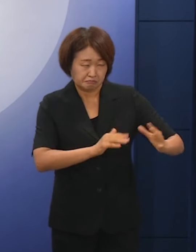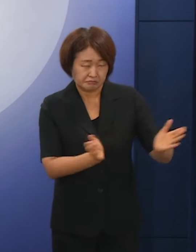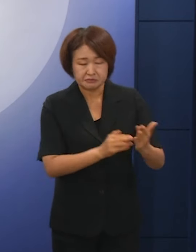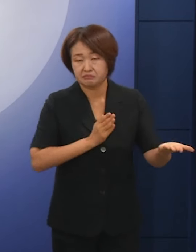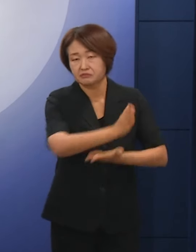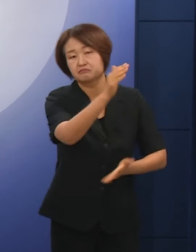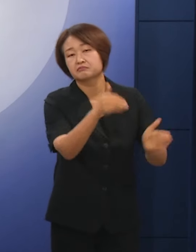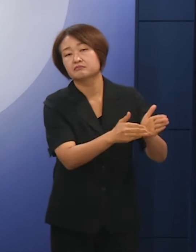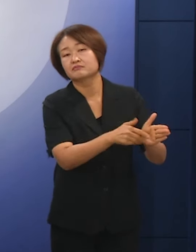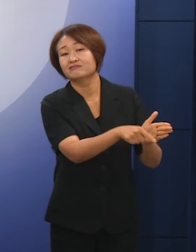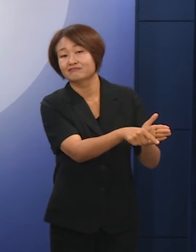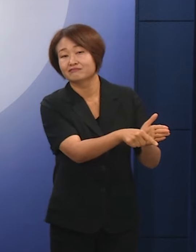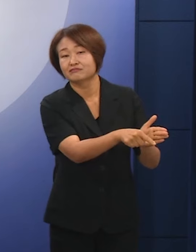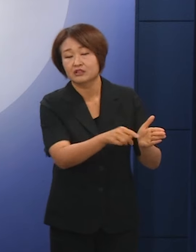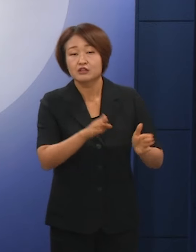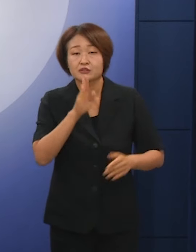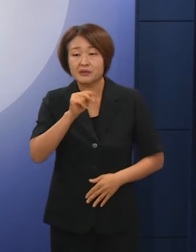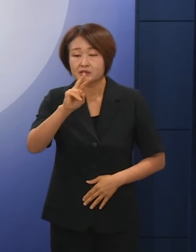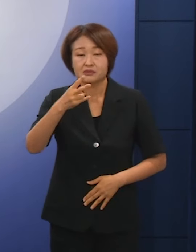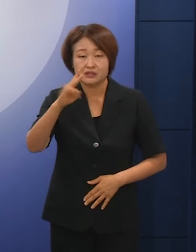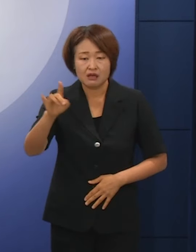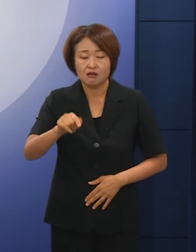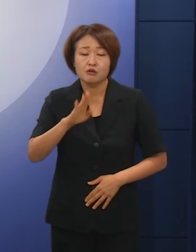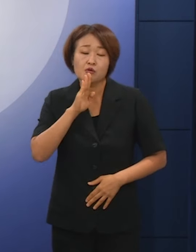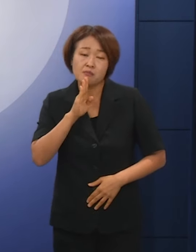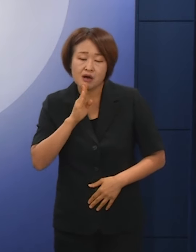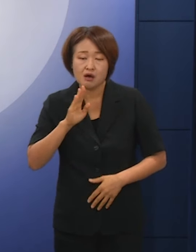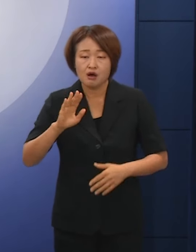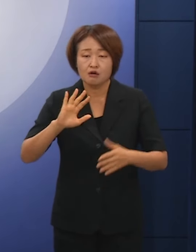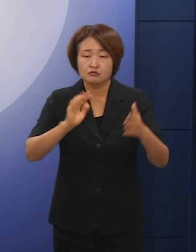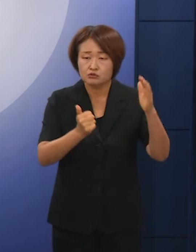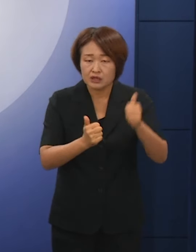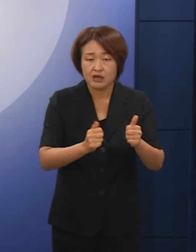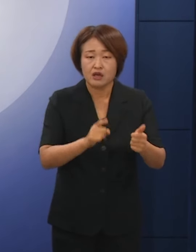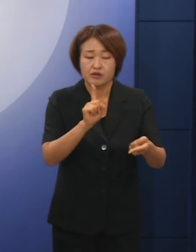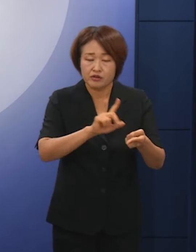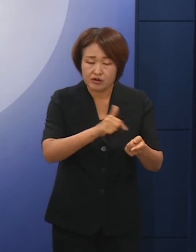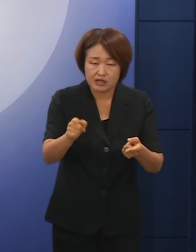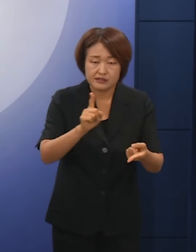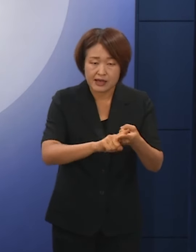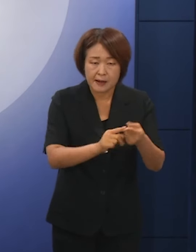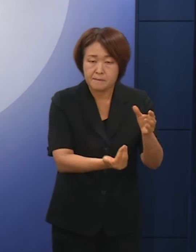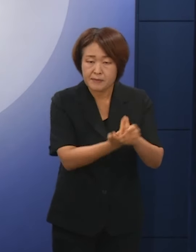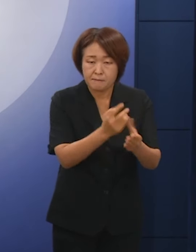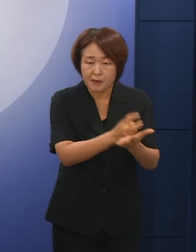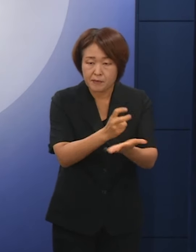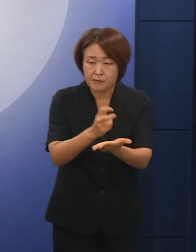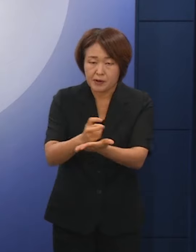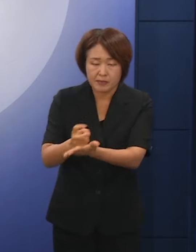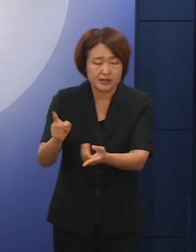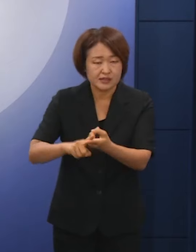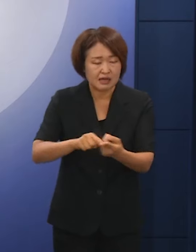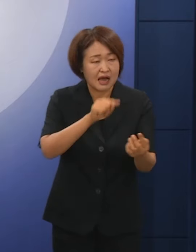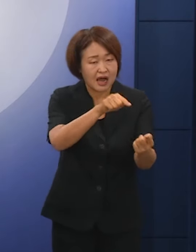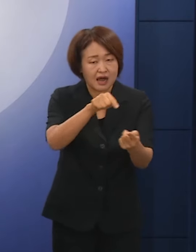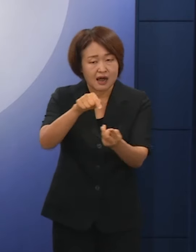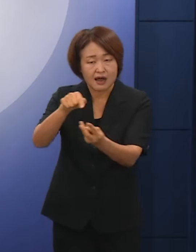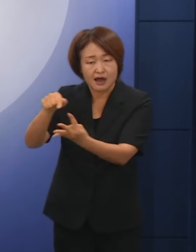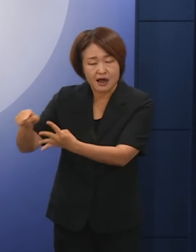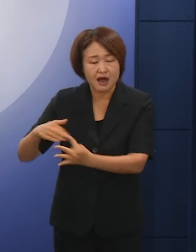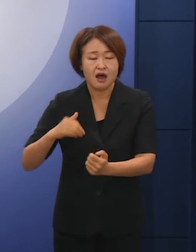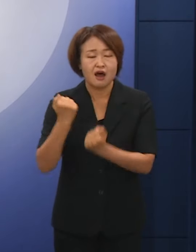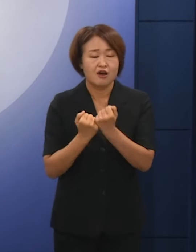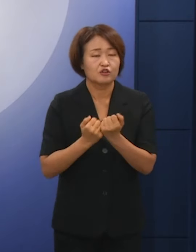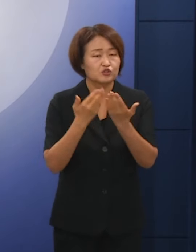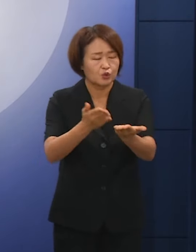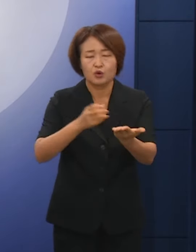국회에서 정부가 국회의 숙의 부족으로 말미암아 발생한 법안들의 위헌 요소들을 다수 지적하며 제의를